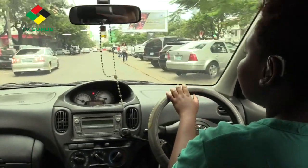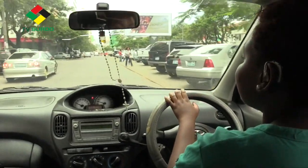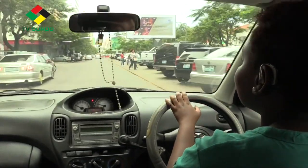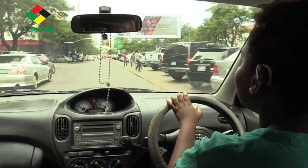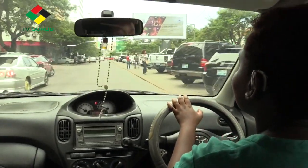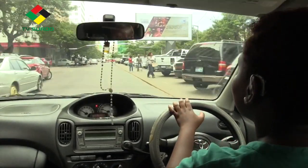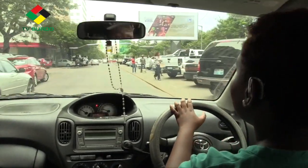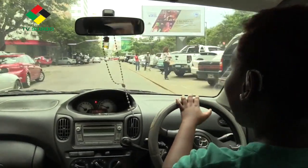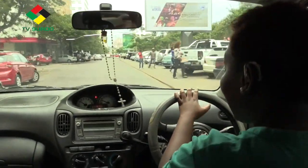Partilhamos